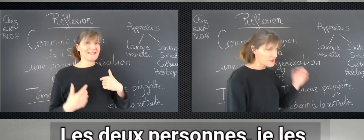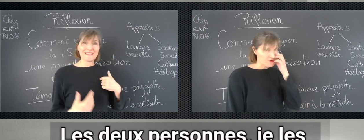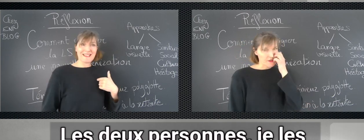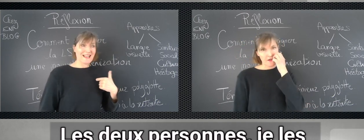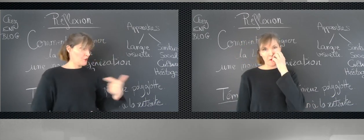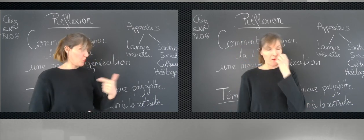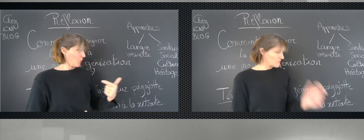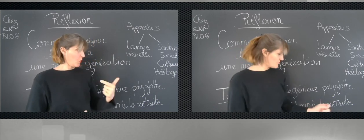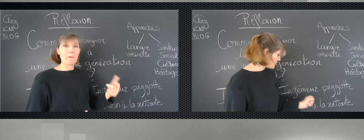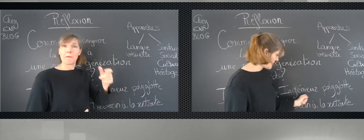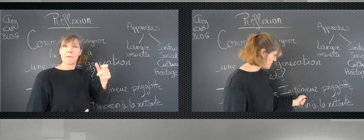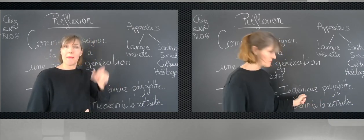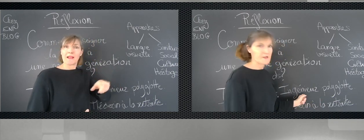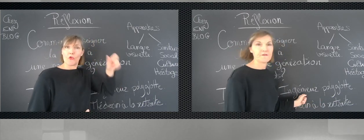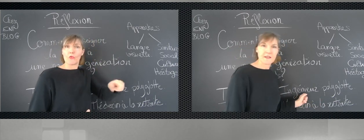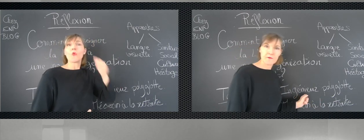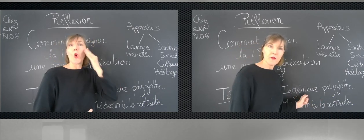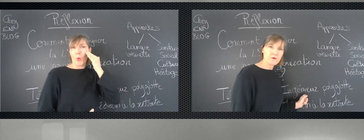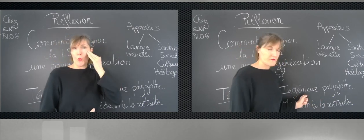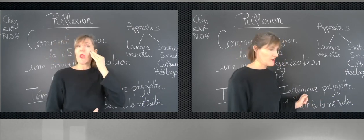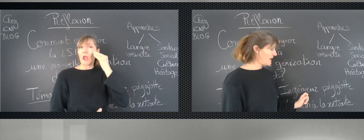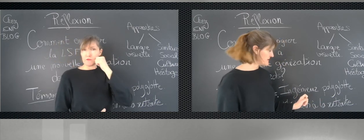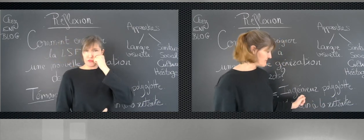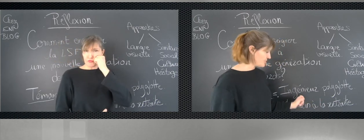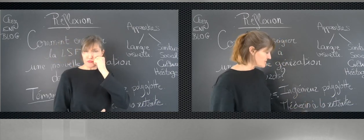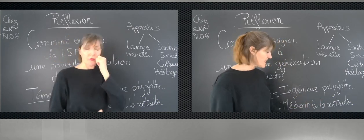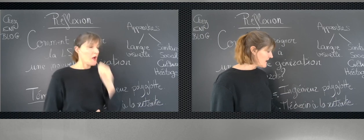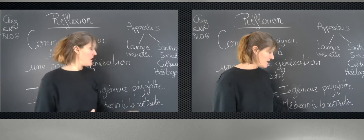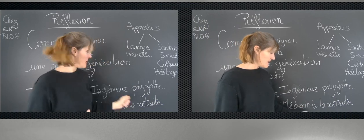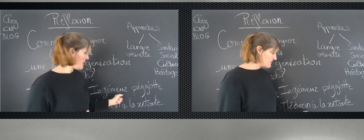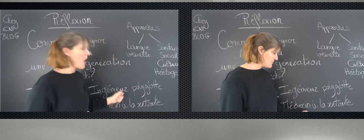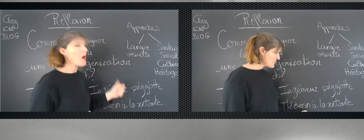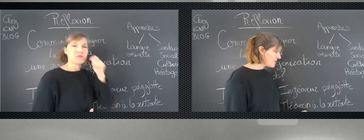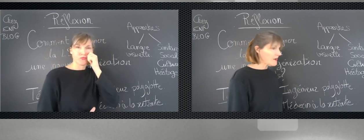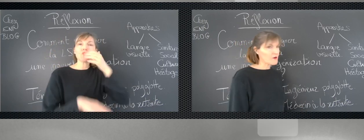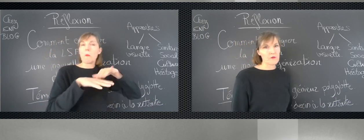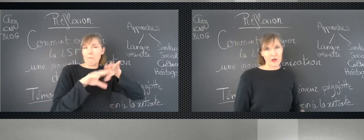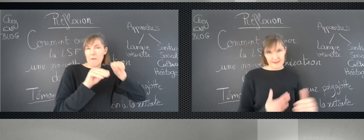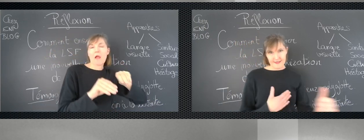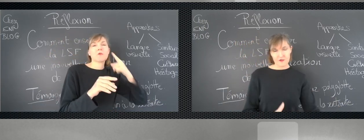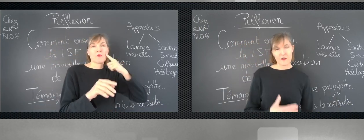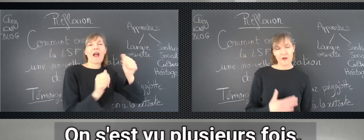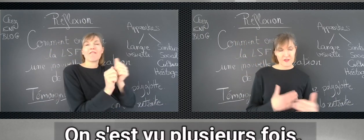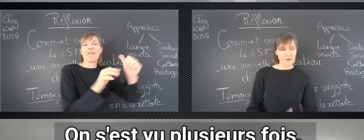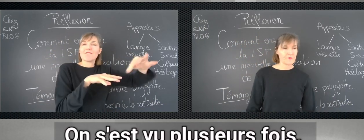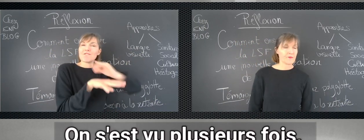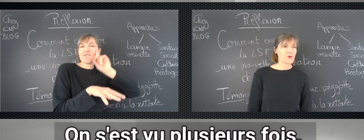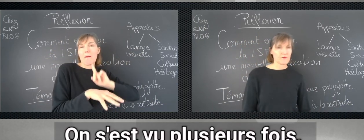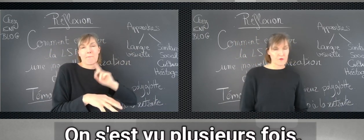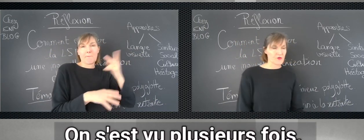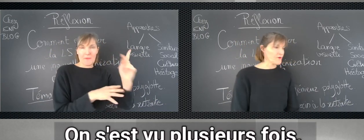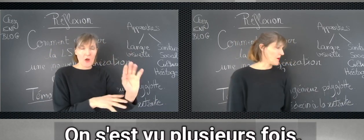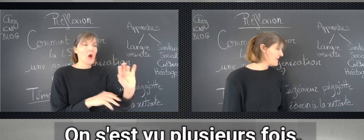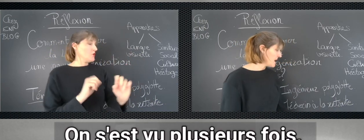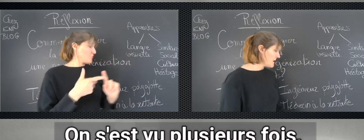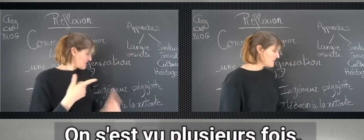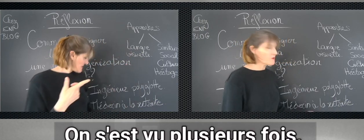les connais. Ce monsieur-là, le connais physiquement, donc voilà, avec son épouse. Et ce monsieur-là, à distance, en visio. On s vu plusieurs fois. Donc,